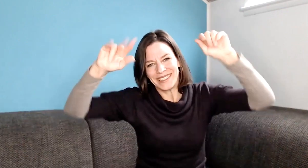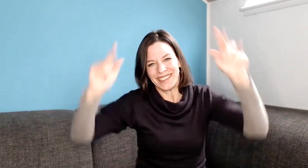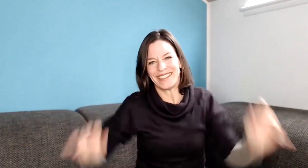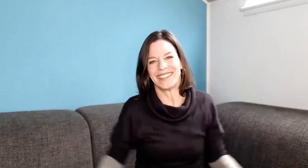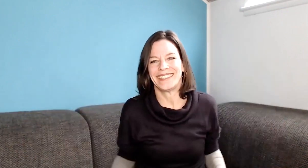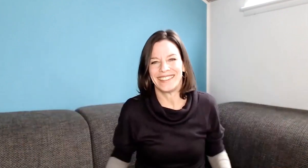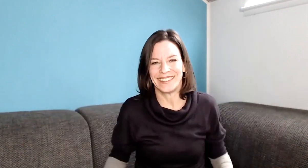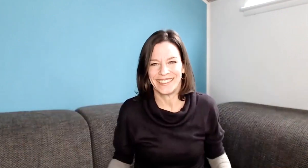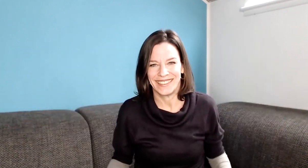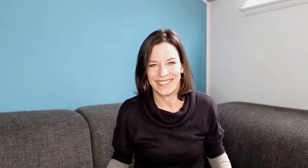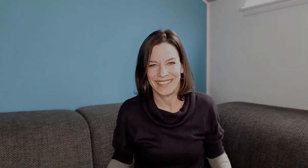deine Kirstin.